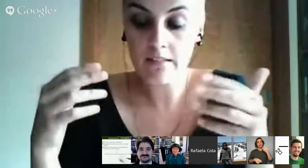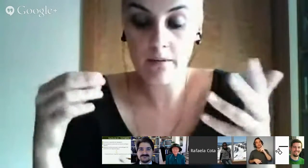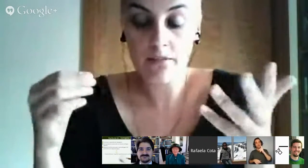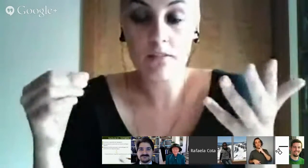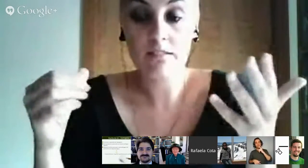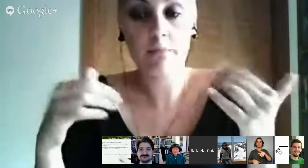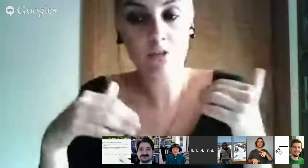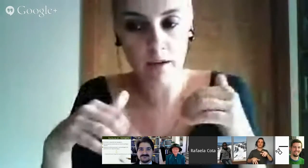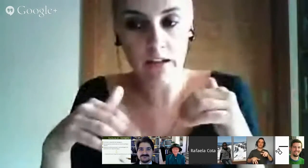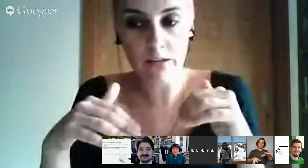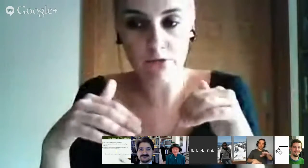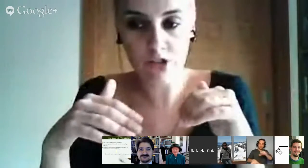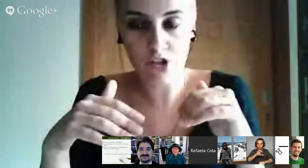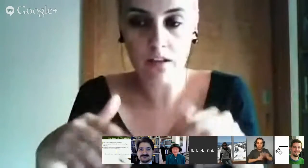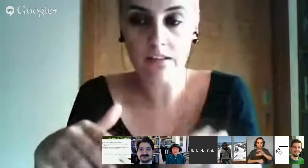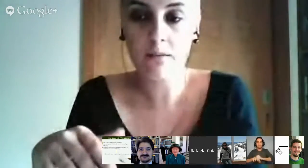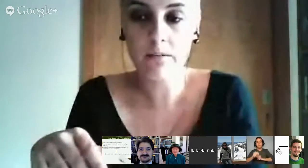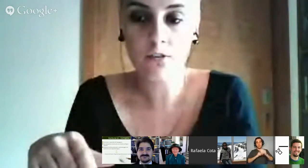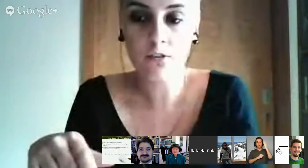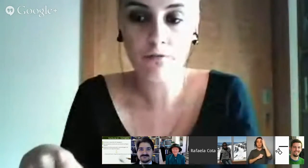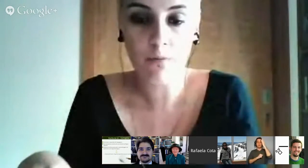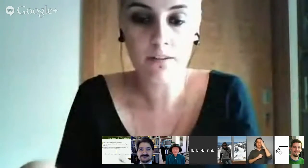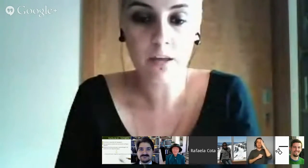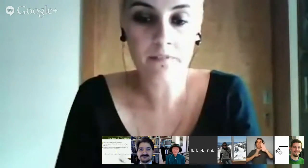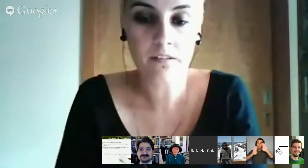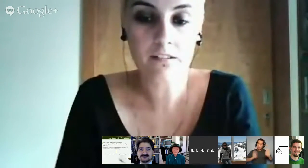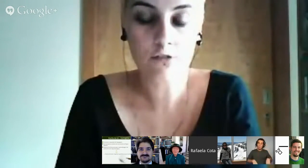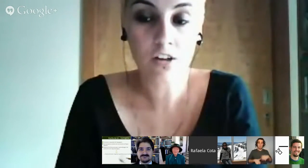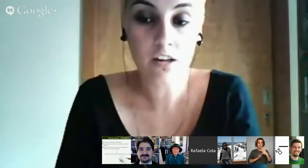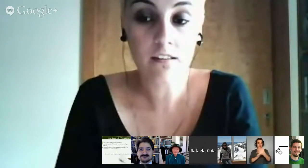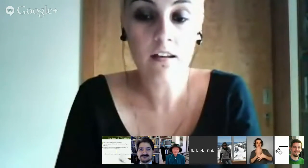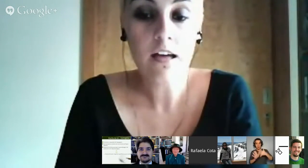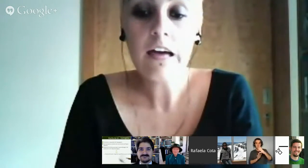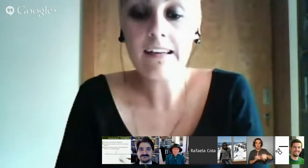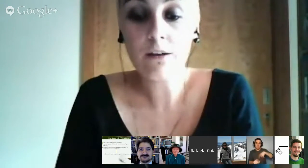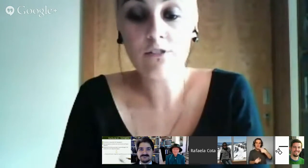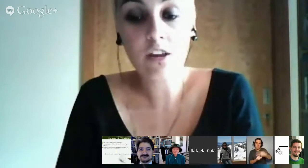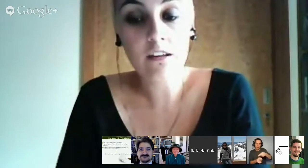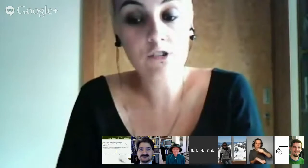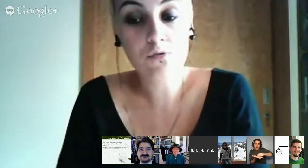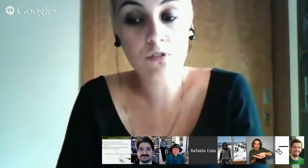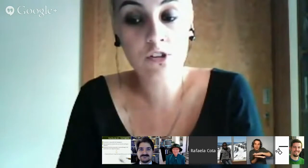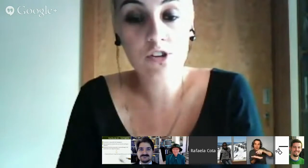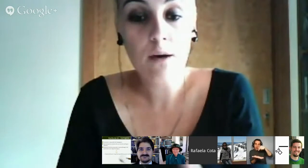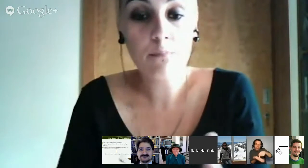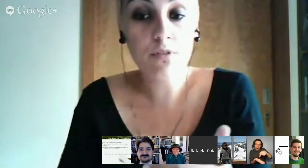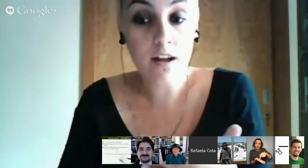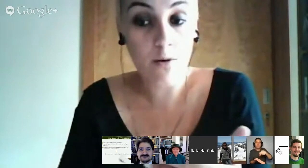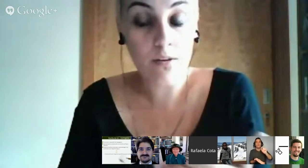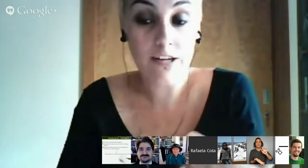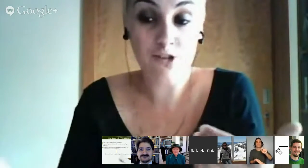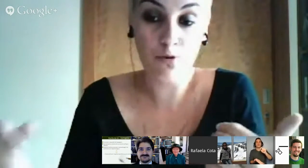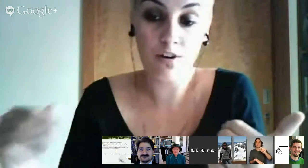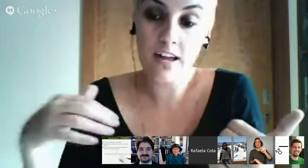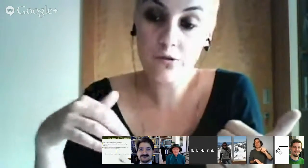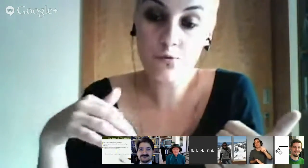E sabendo bem a língua gestual e sabendo a sua forma de representação escrita, então as crianças surdas poderão transpor esse